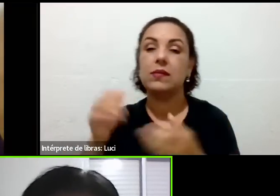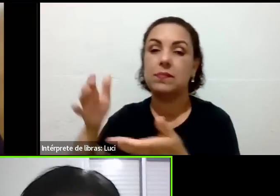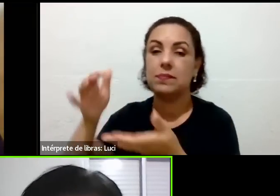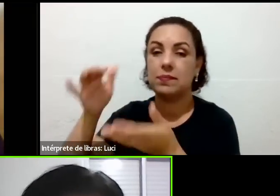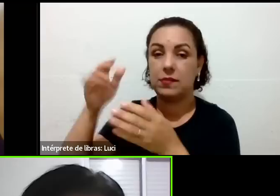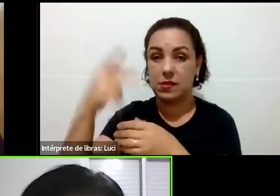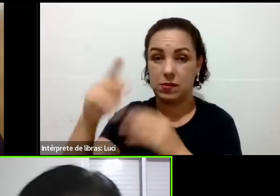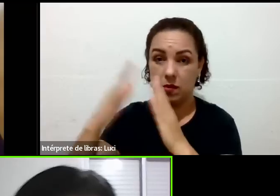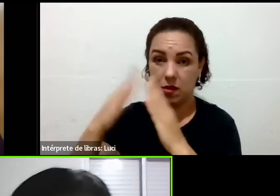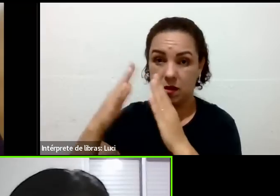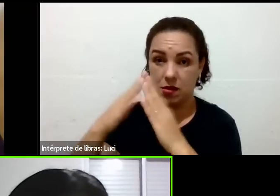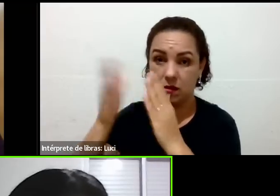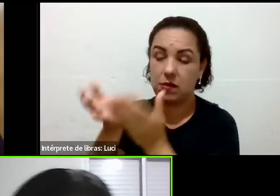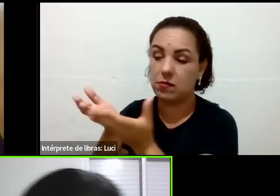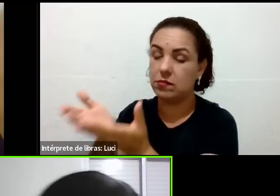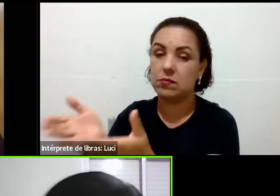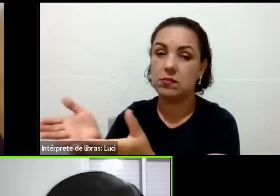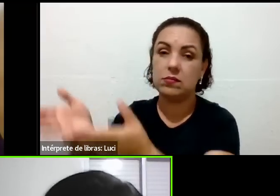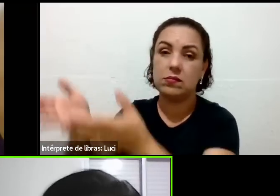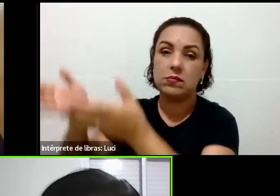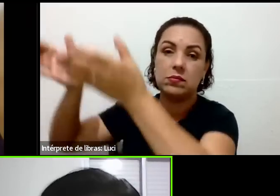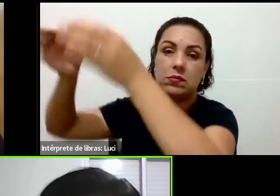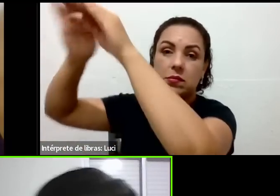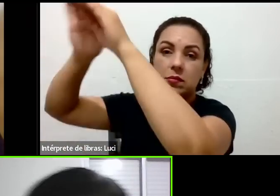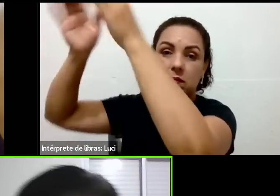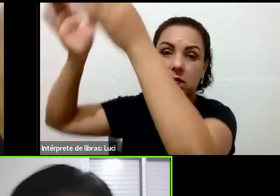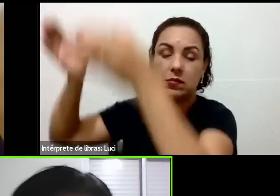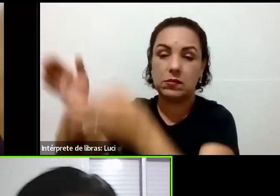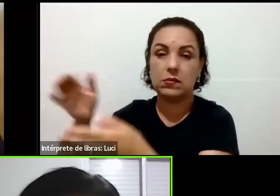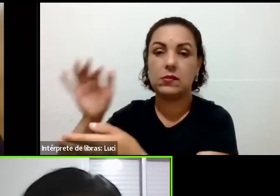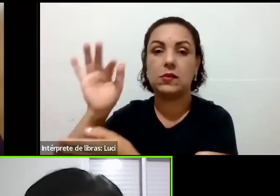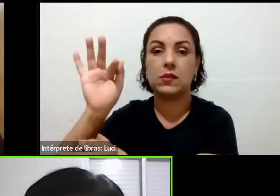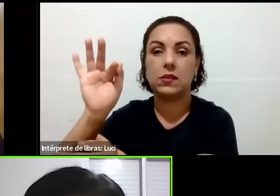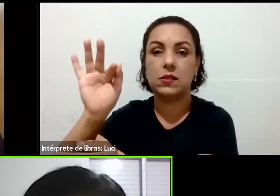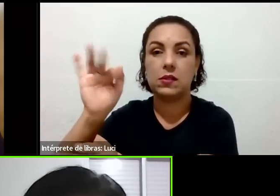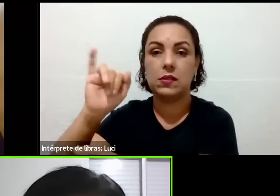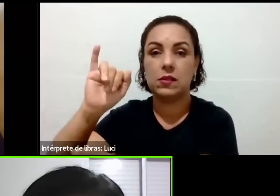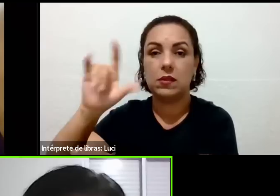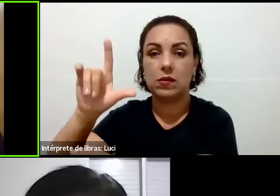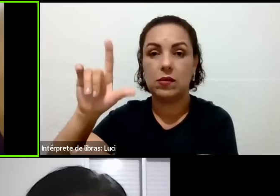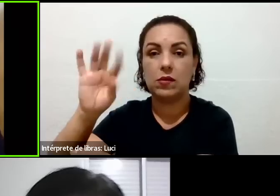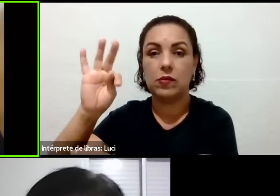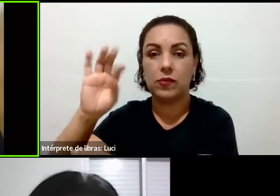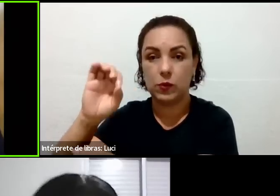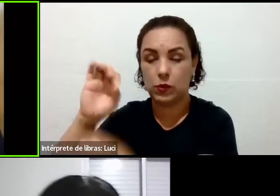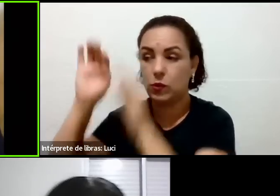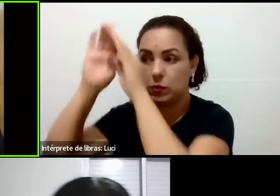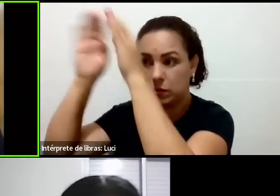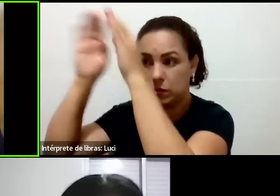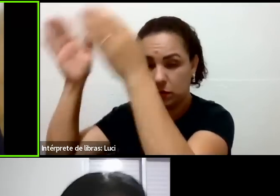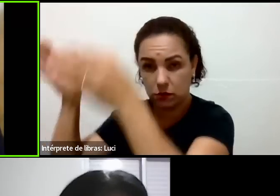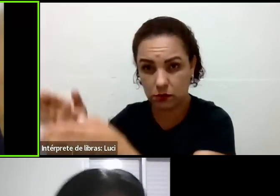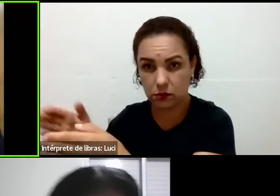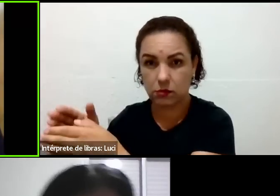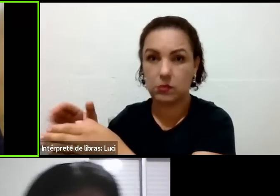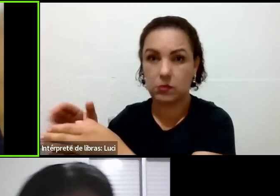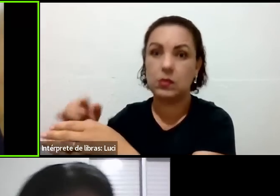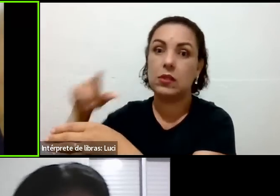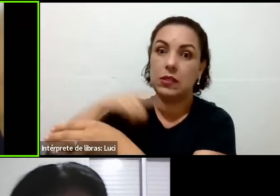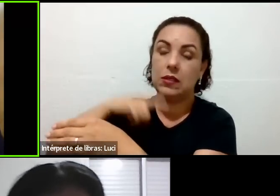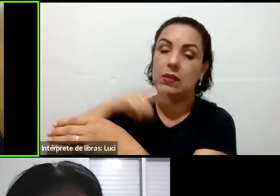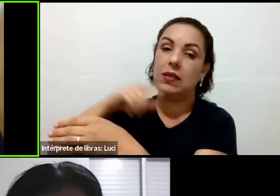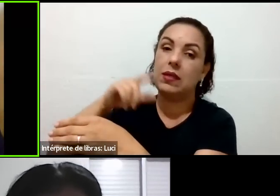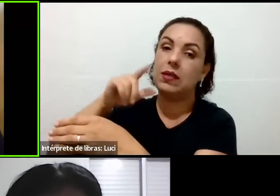eu tenho aquele com carvão ativado, que ele tem água gelada, água normal. E você tem o redutor de pressão que eu falei?